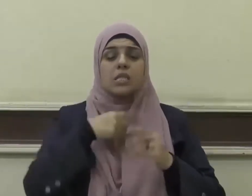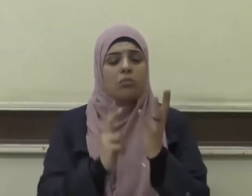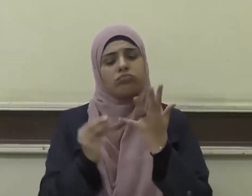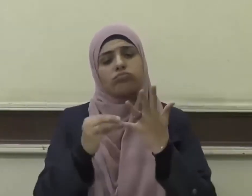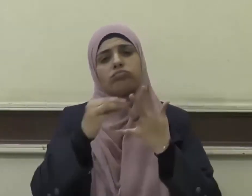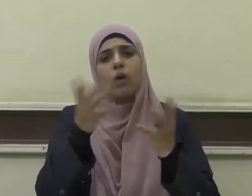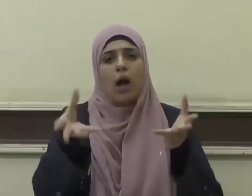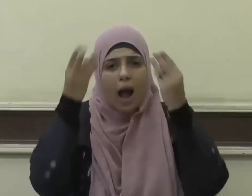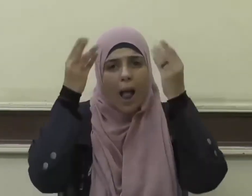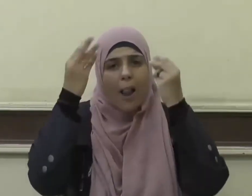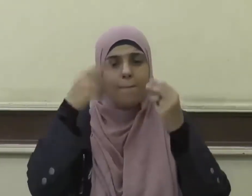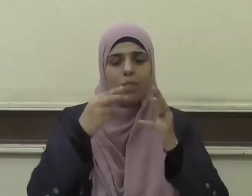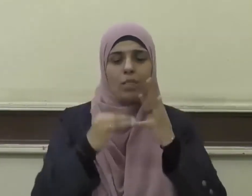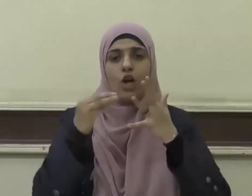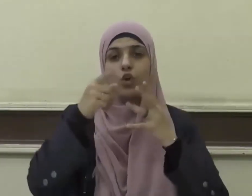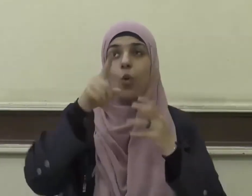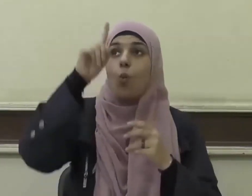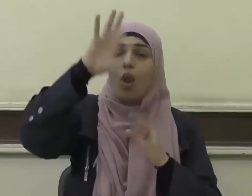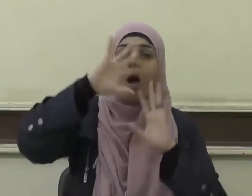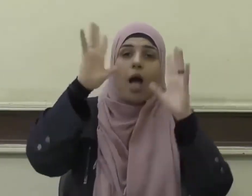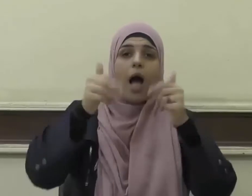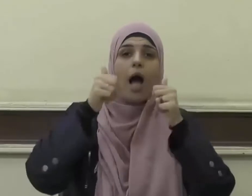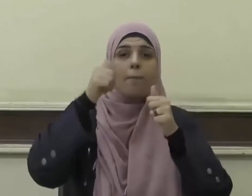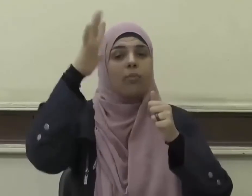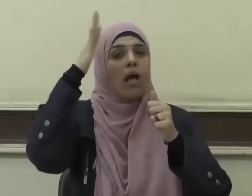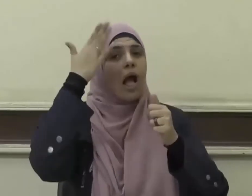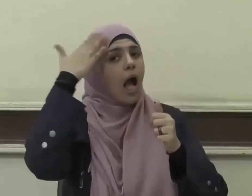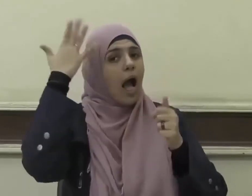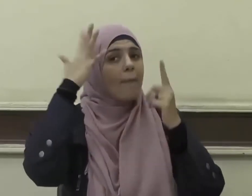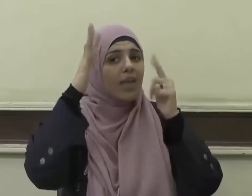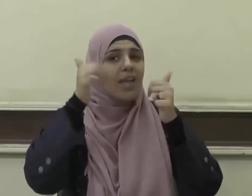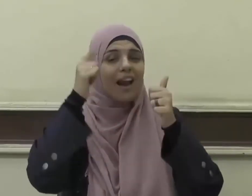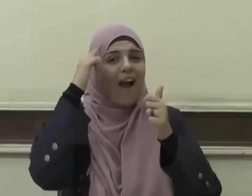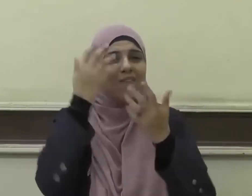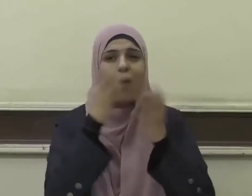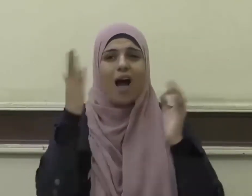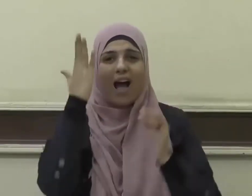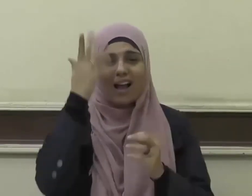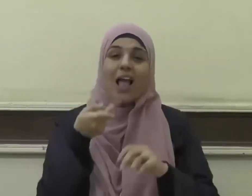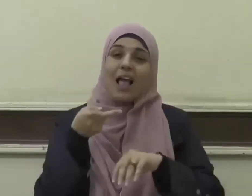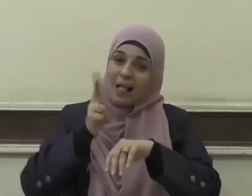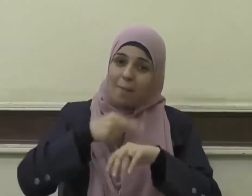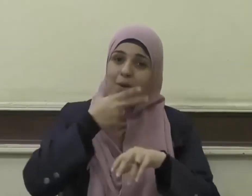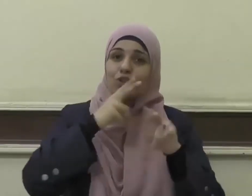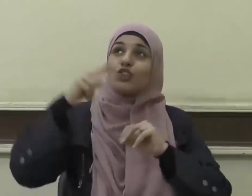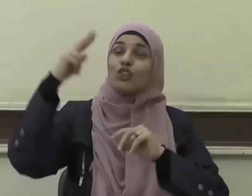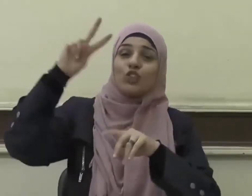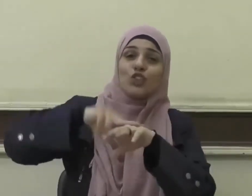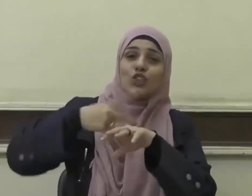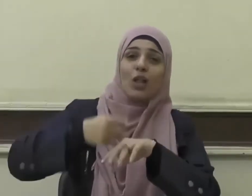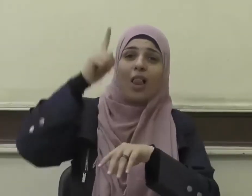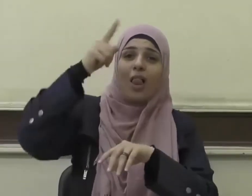والله بما تعملون خبير كما شهد الله تعالى للعلماء